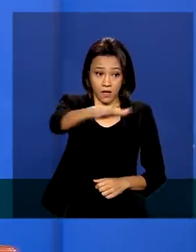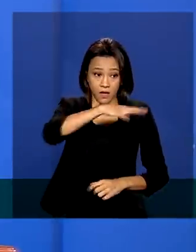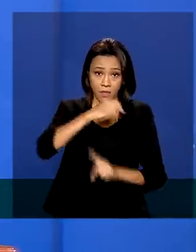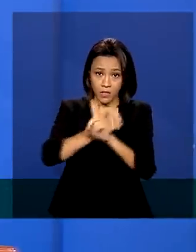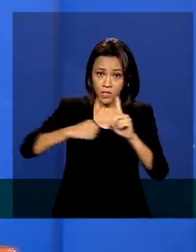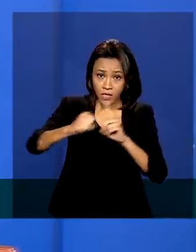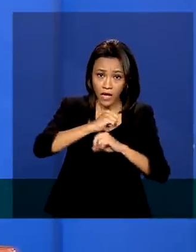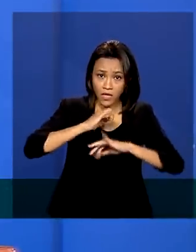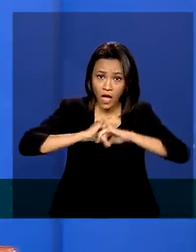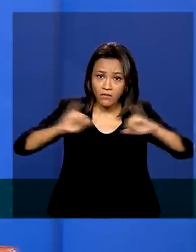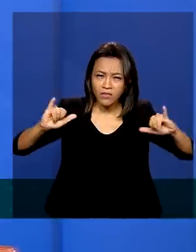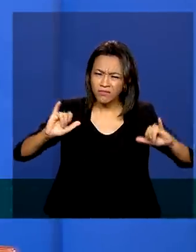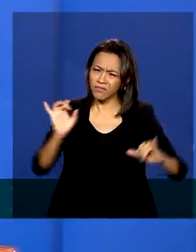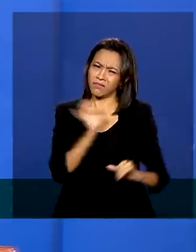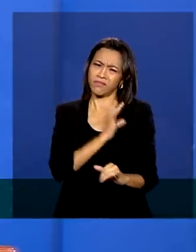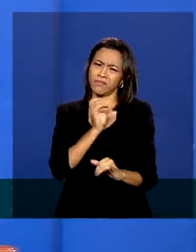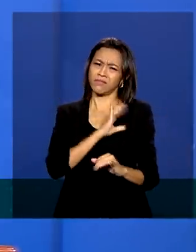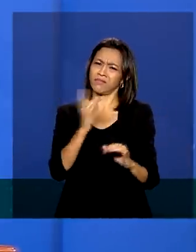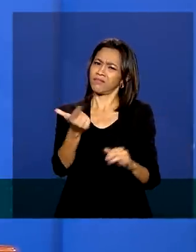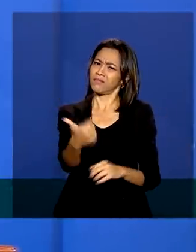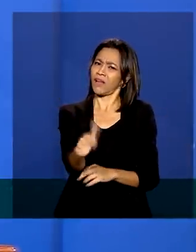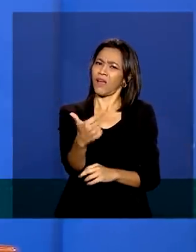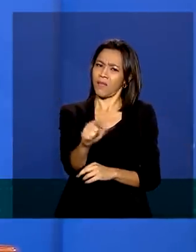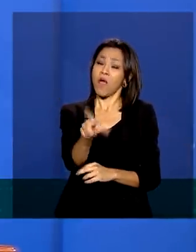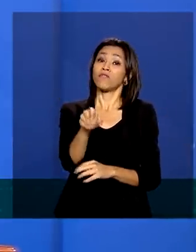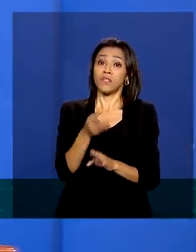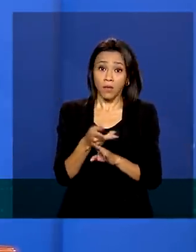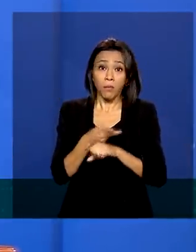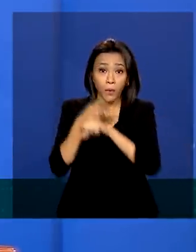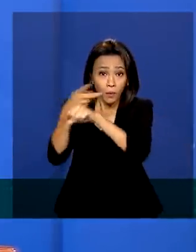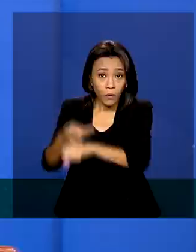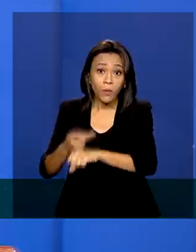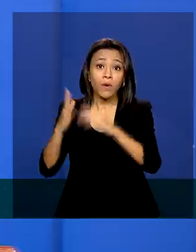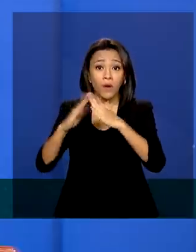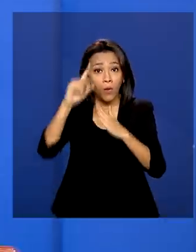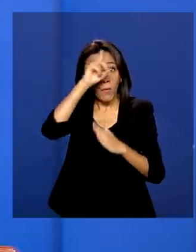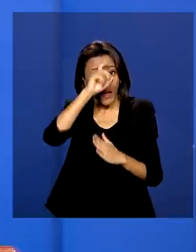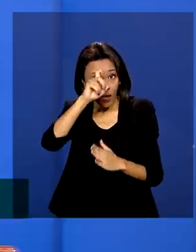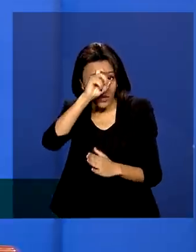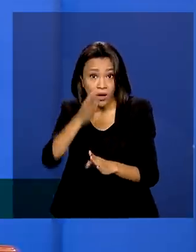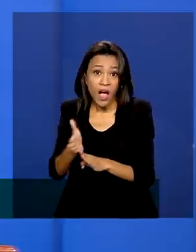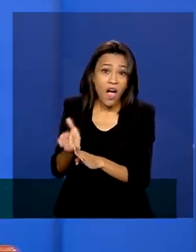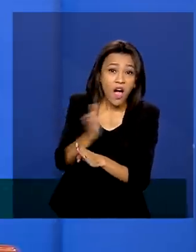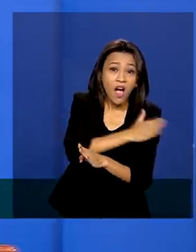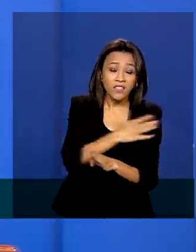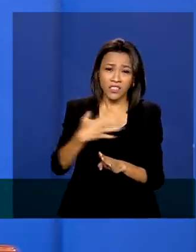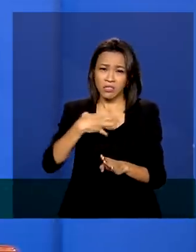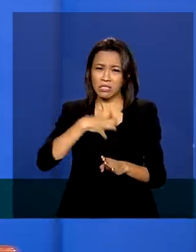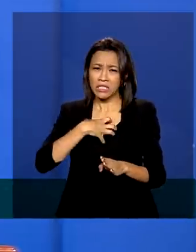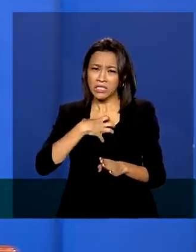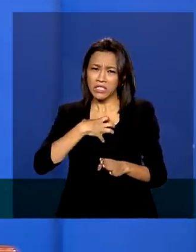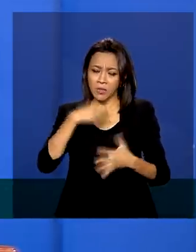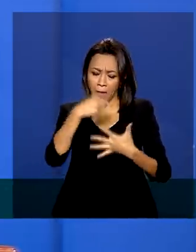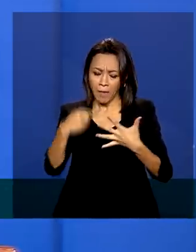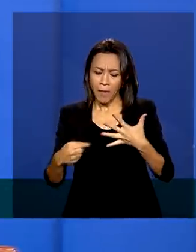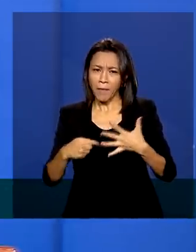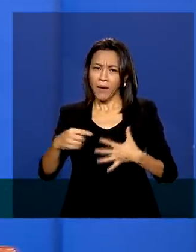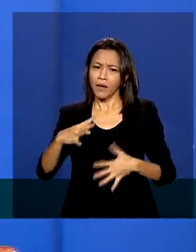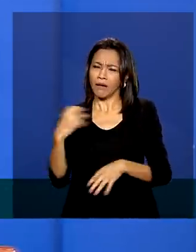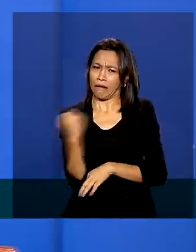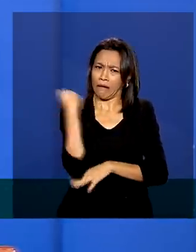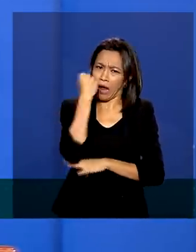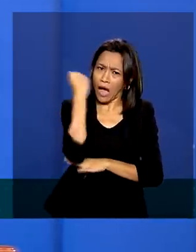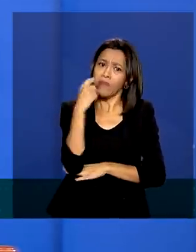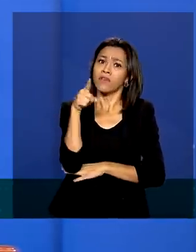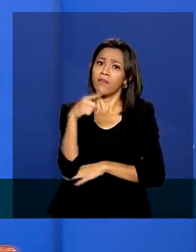não tenha medo, procure o atendimento precoce. Você vai receber medicações seguras que podem te ajudar a desenvolver a